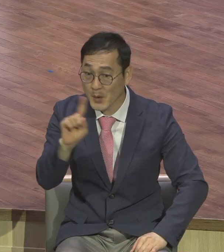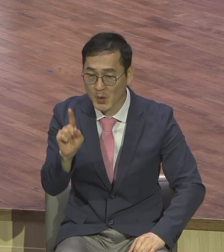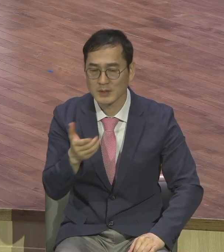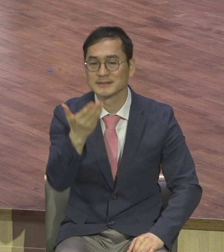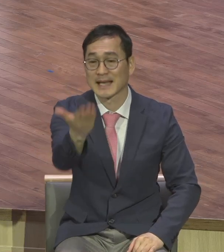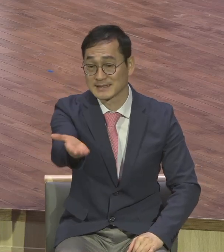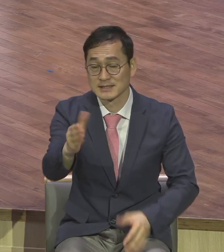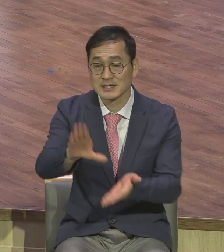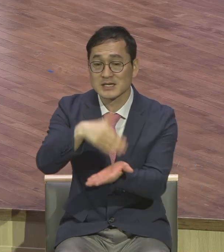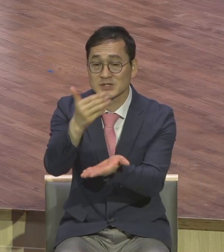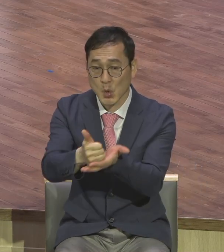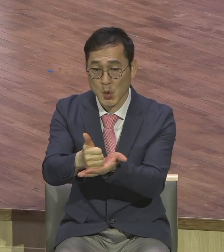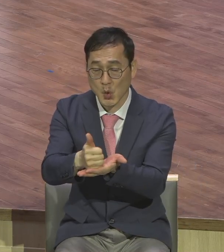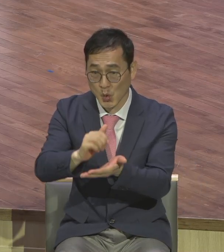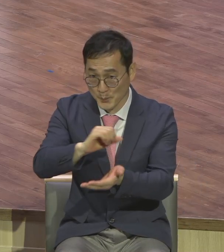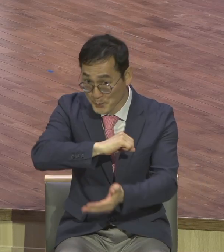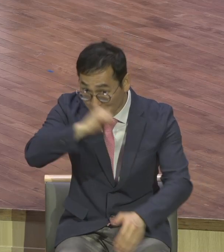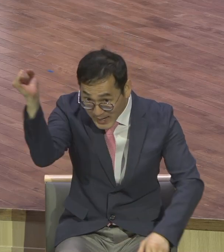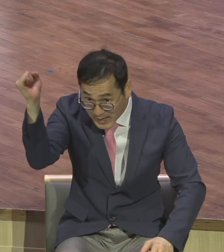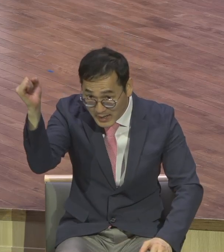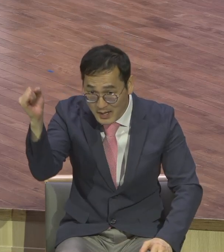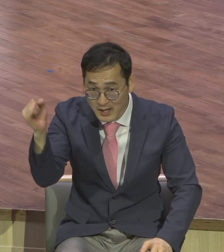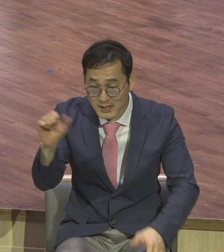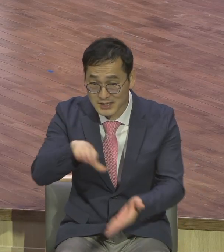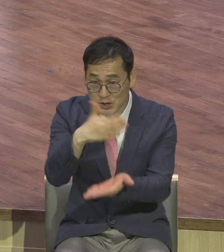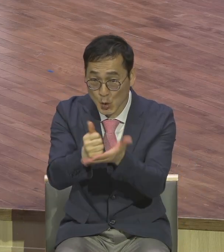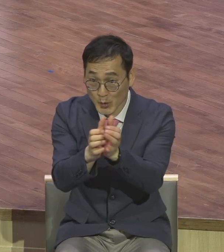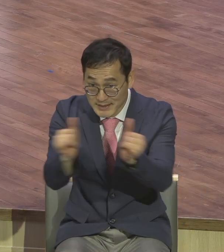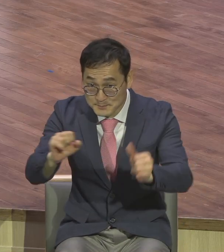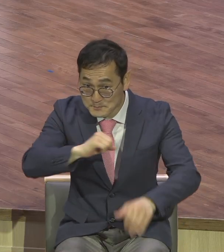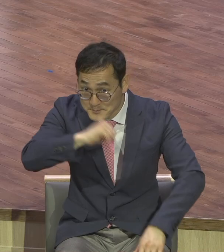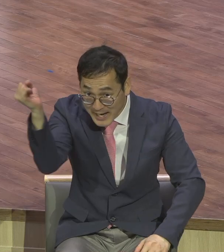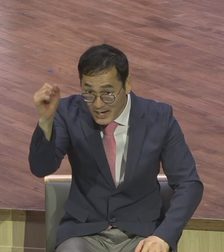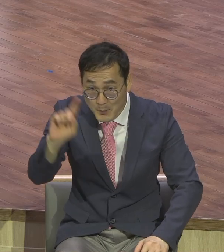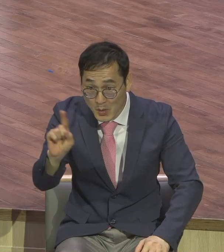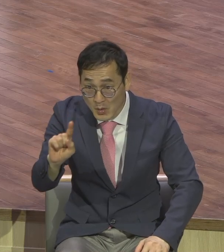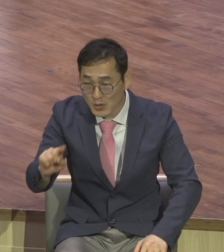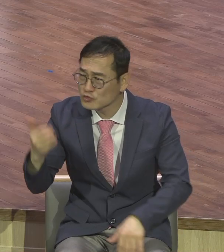당신을 당신에게 누군가 마음을 썼기 때문이다.